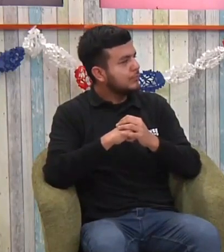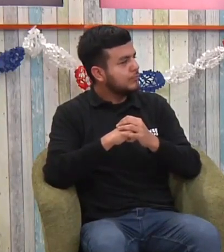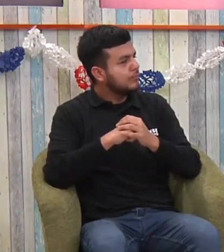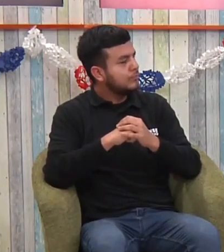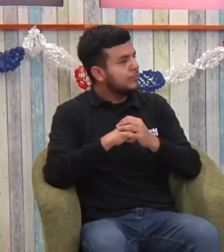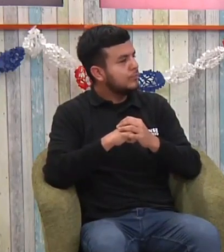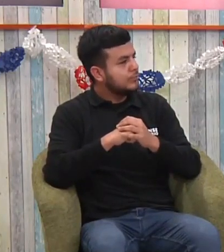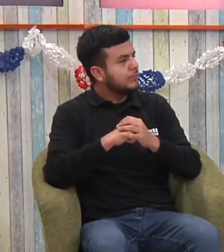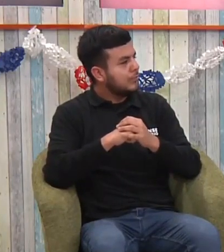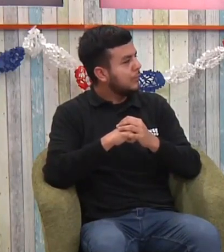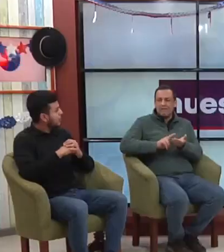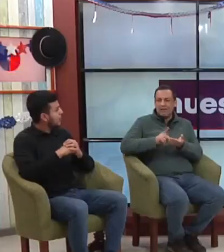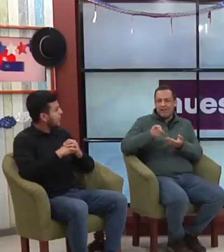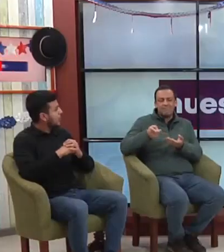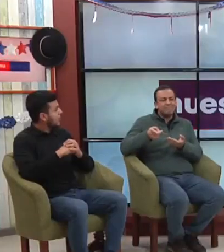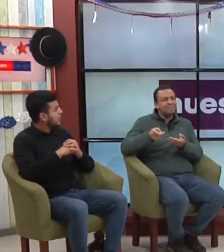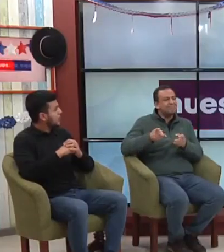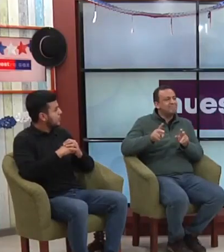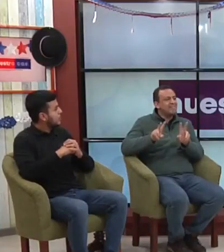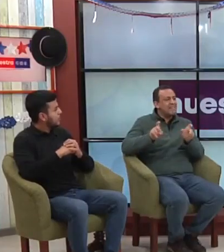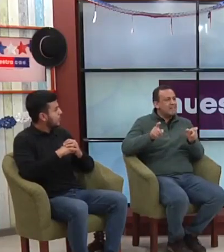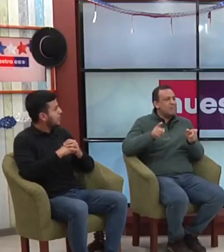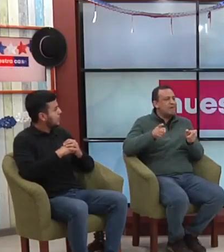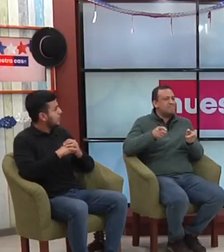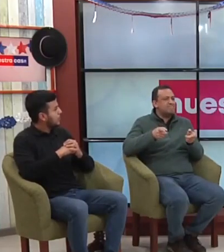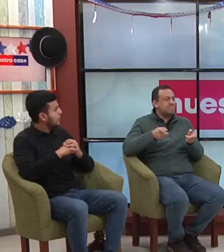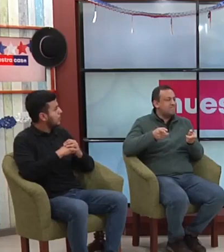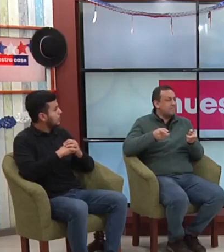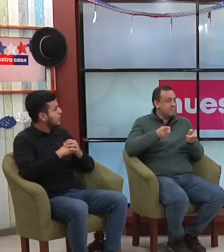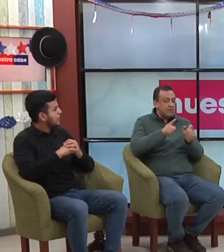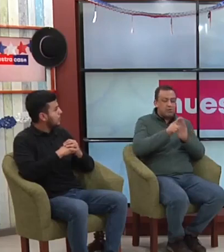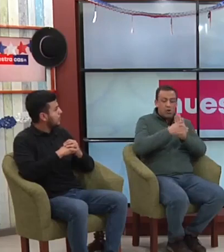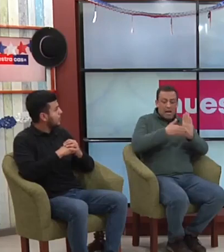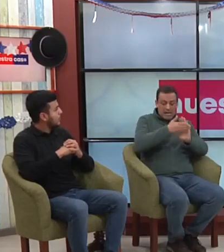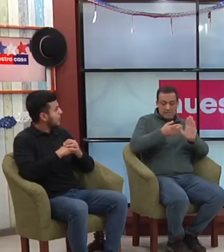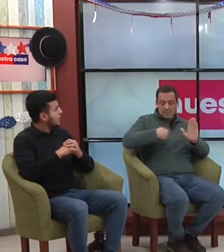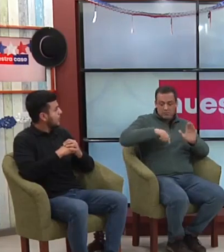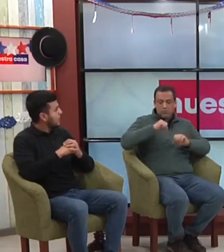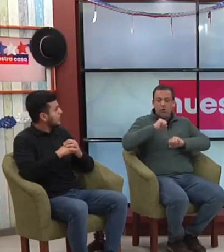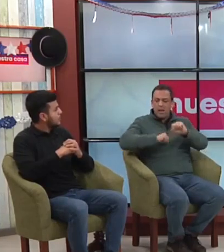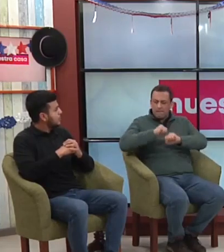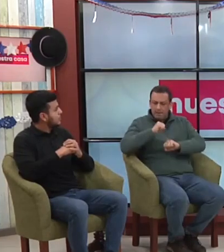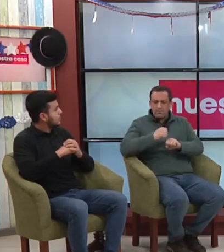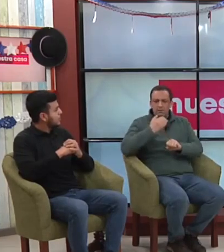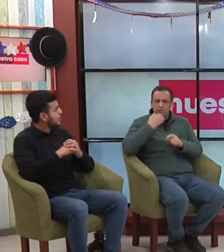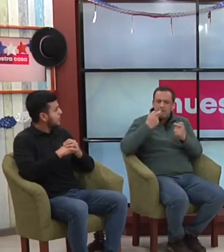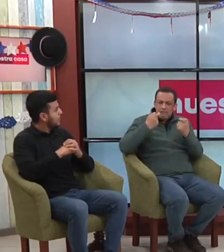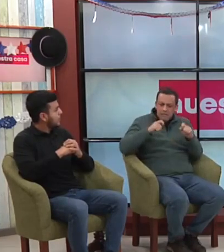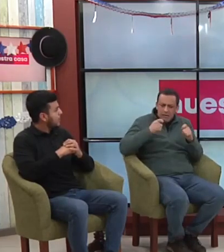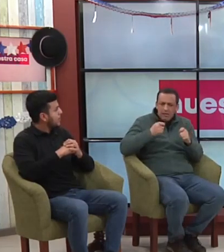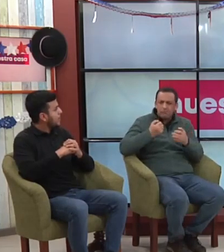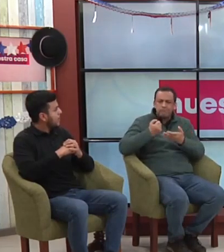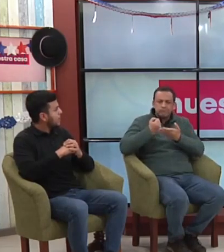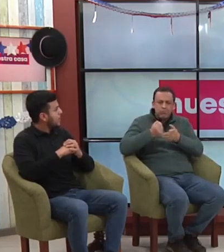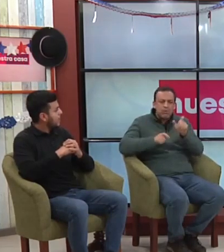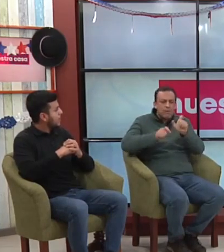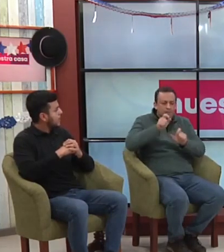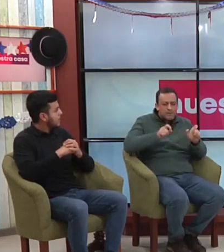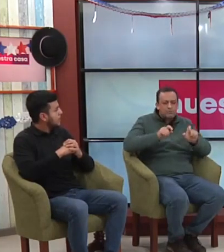Sí, por supuesto. Y eso es algo que desde el ENCE Bio Bio también intentan subsanar desde hace ya bastante tiempo.